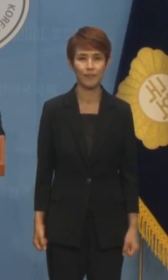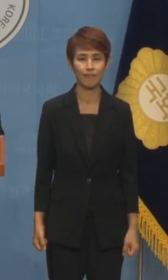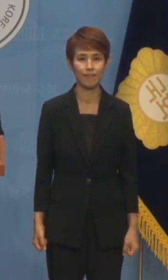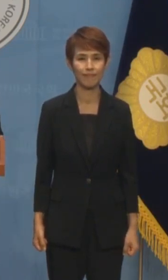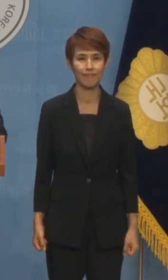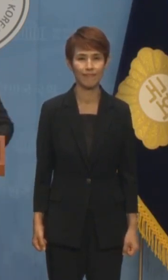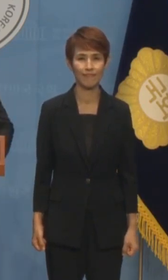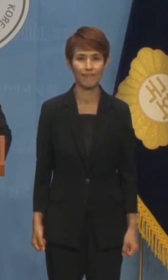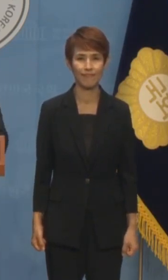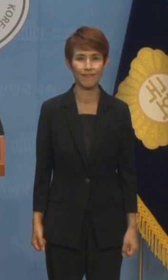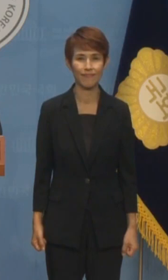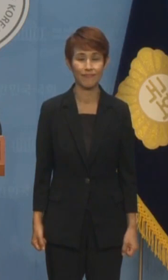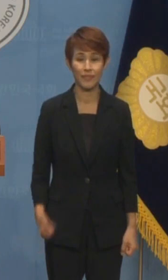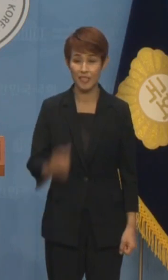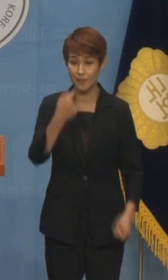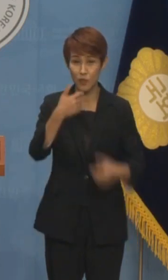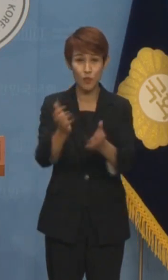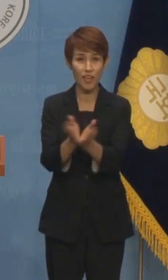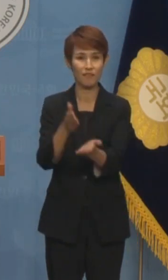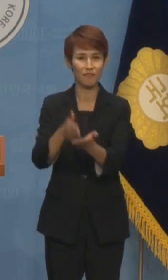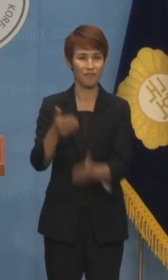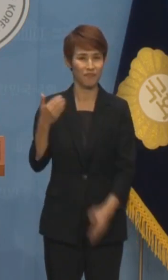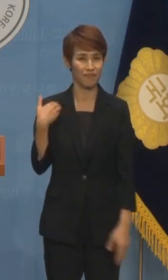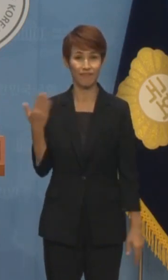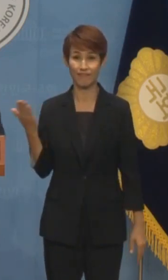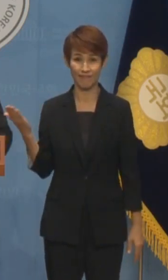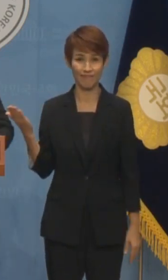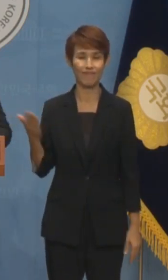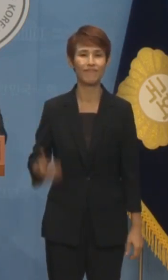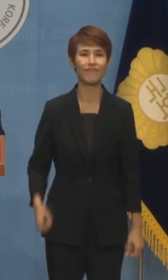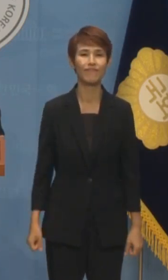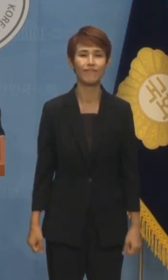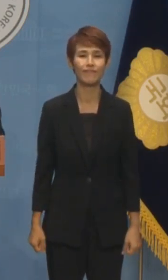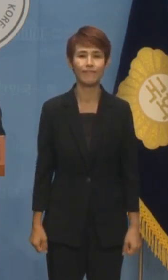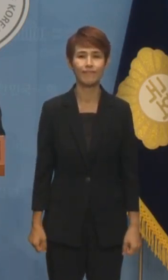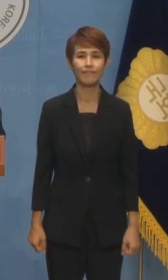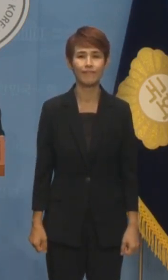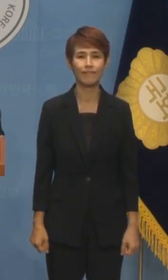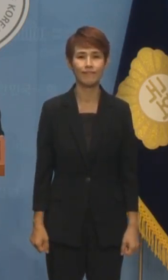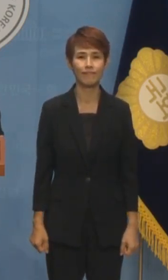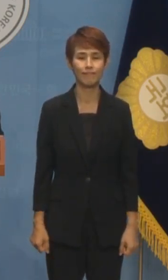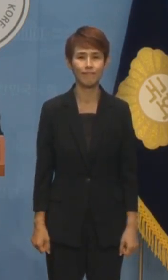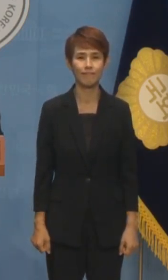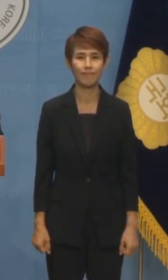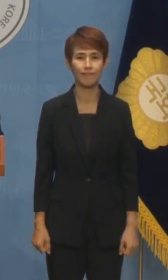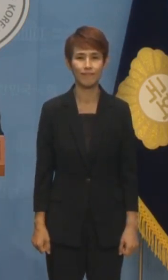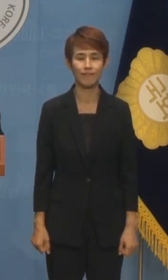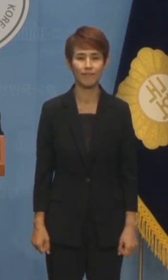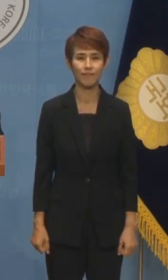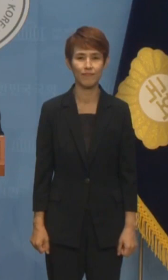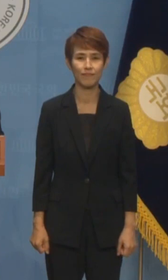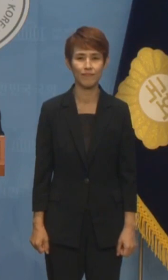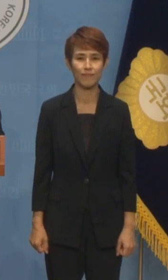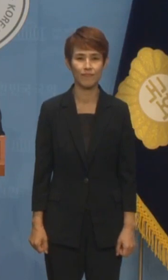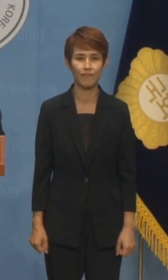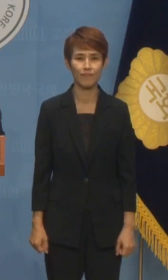네 더불어민주당 원내대변인 윤종근입니다. 한꺼번 브리핑하도록 하겠습니다.